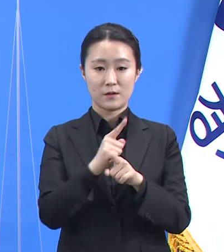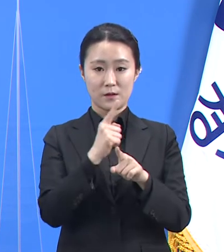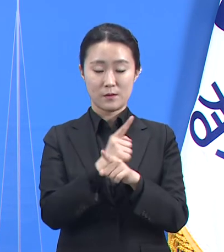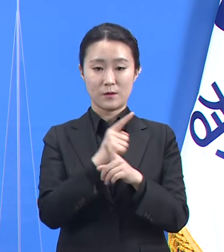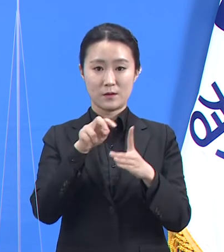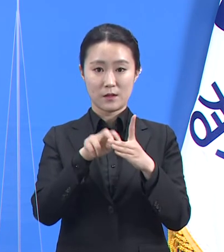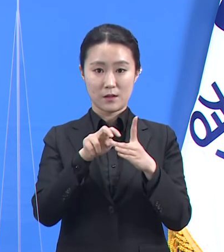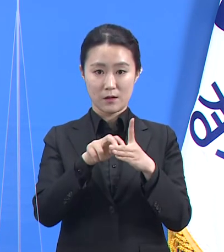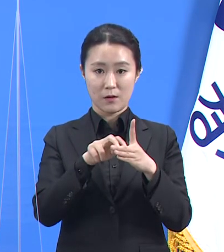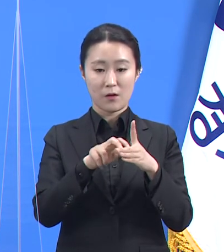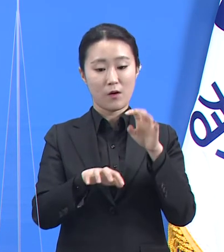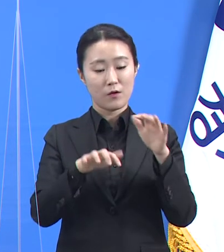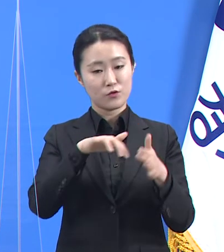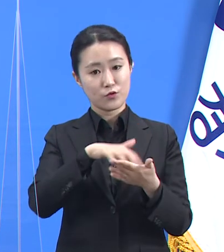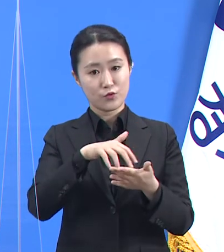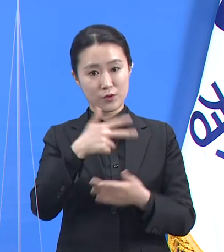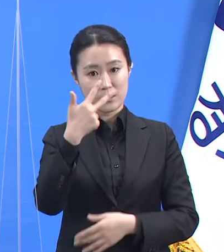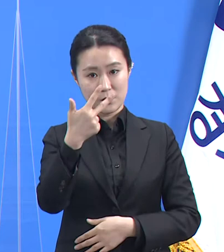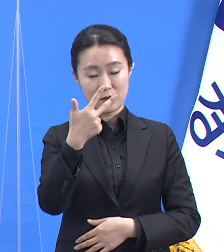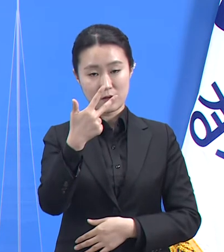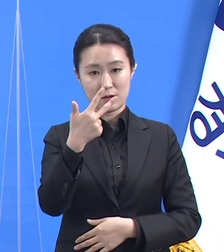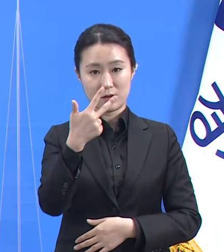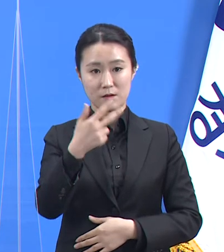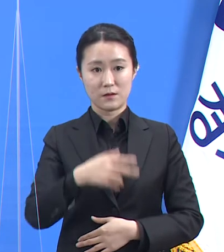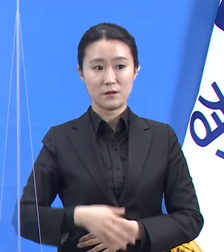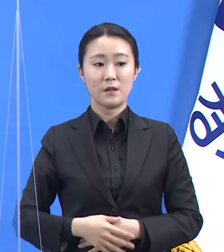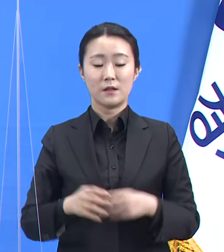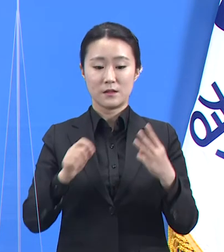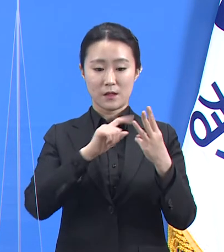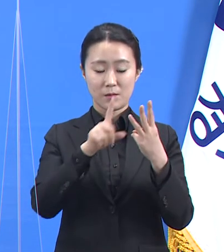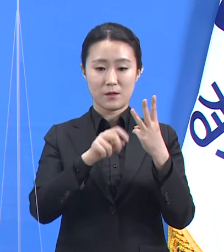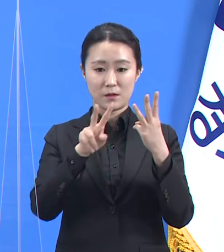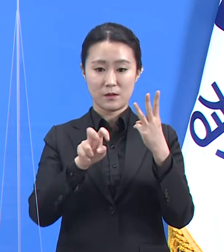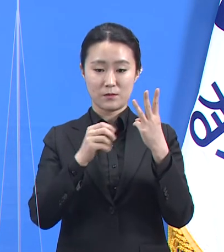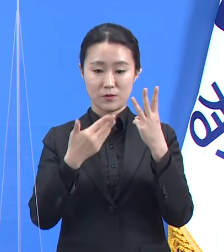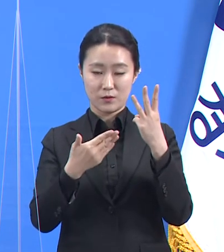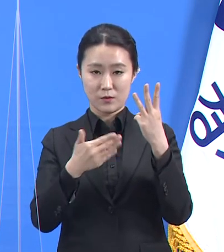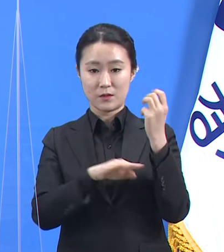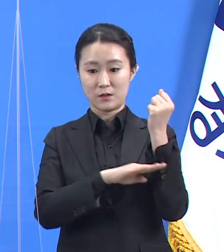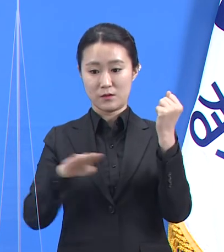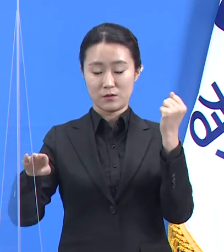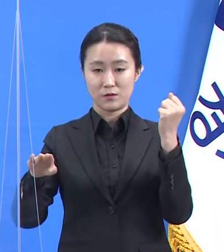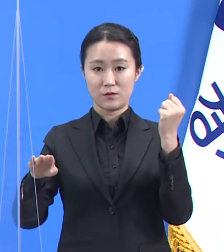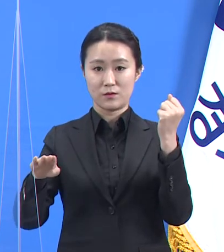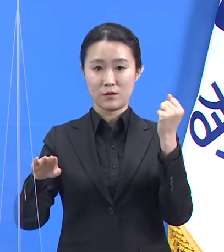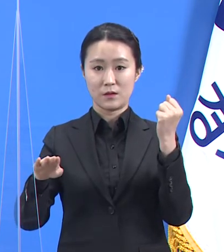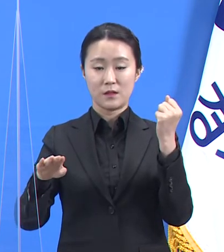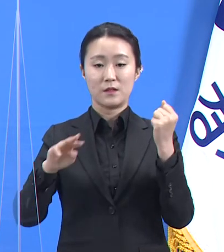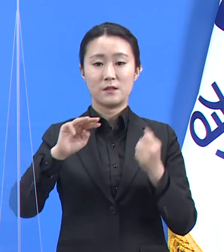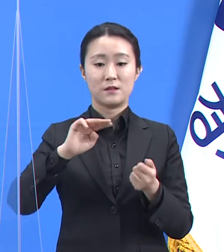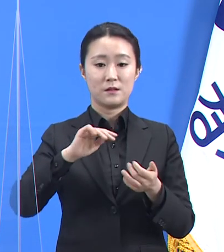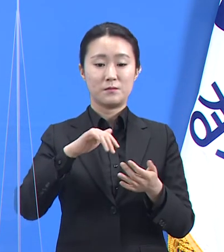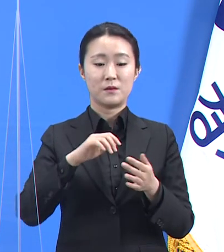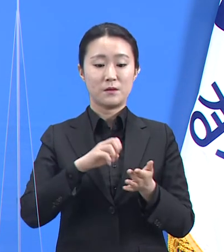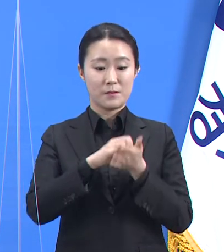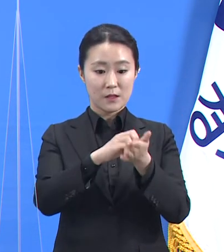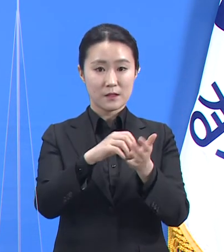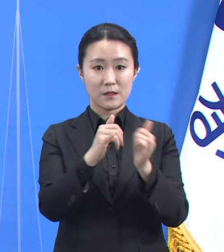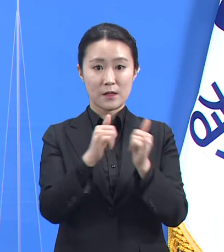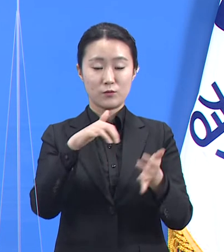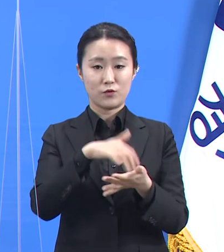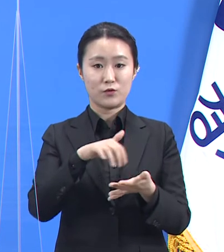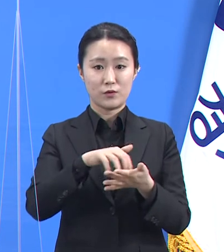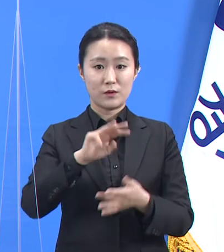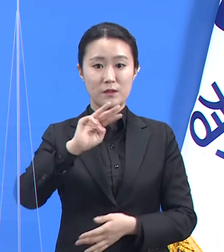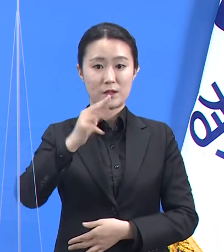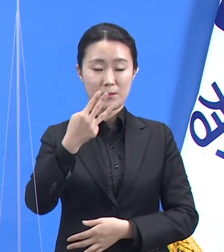3월 29일 18시 기준 782명이 입소해 63.6%의 가동률을 보이며